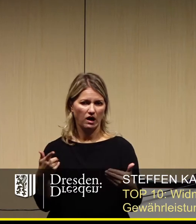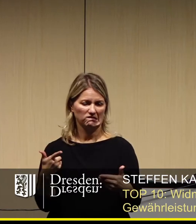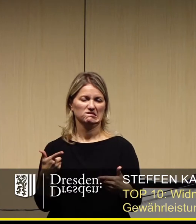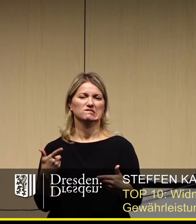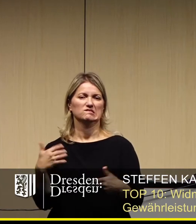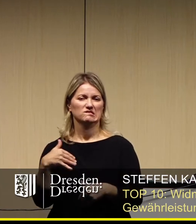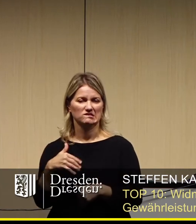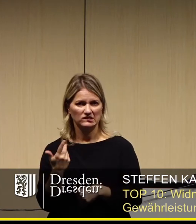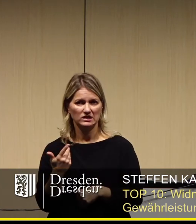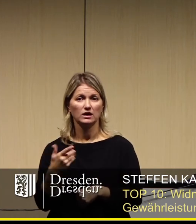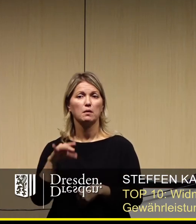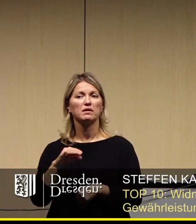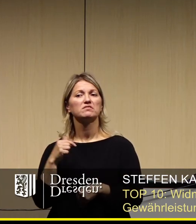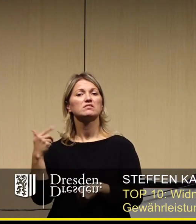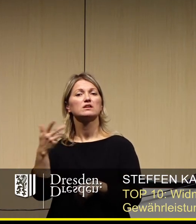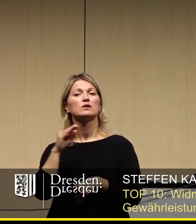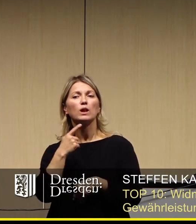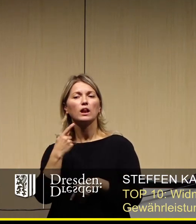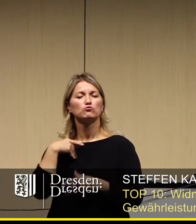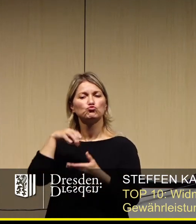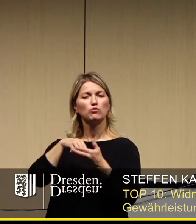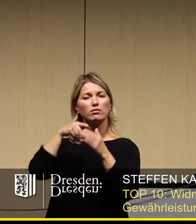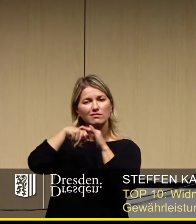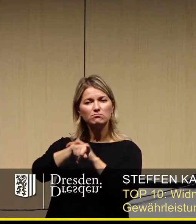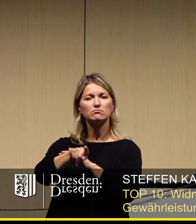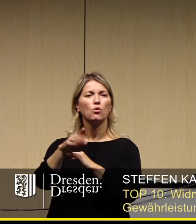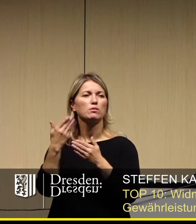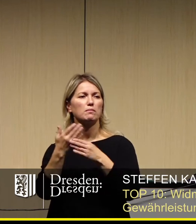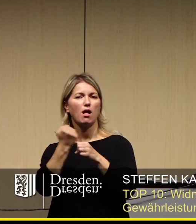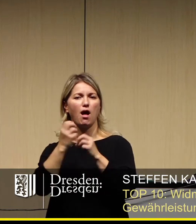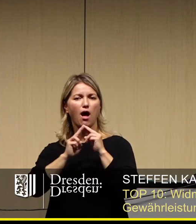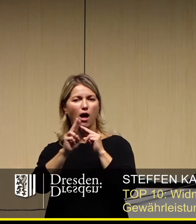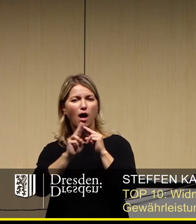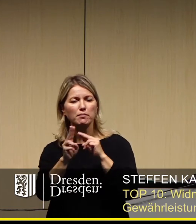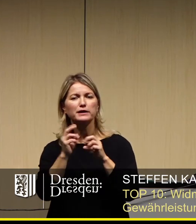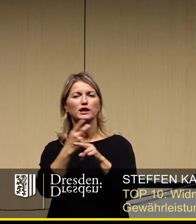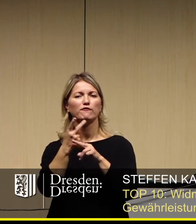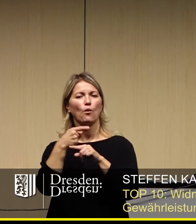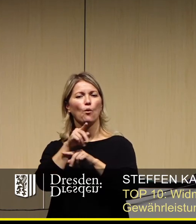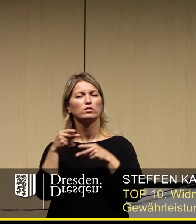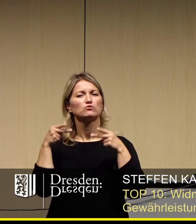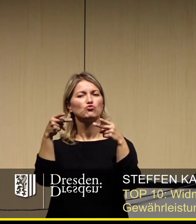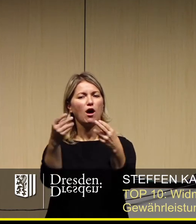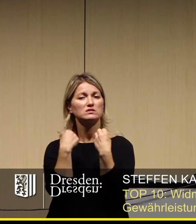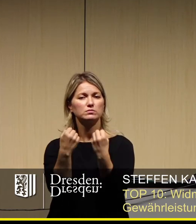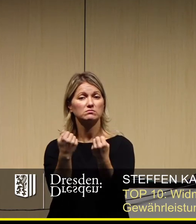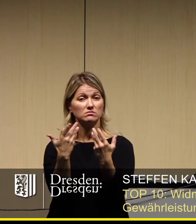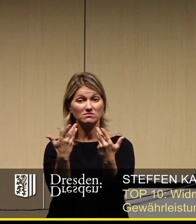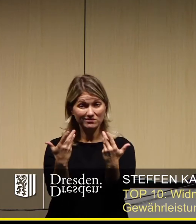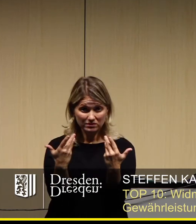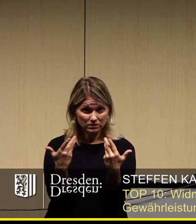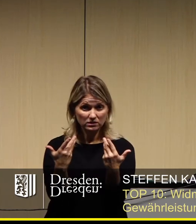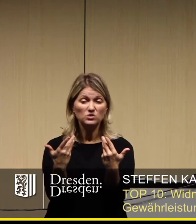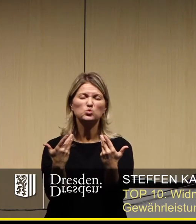durch die Stadt kommen wollen, die ihren Arbeitsplatz erreichen wollen, wird es in dieser Zeit wahrscheinlich mit